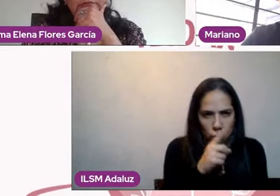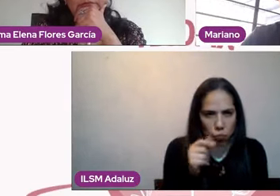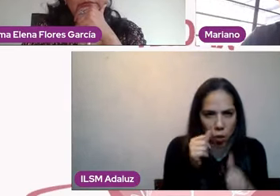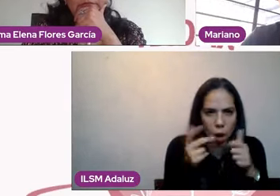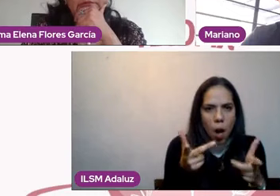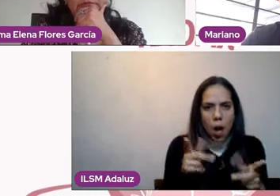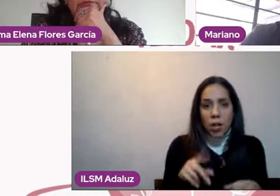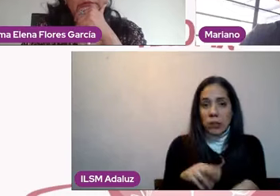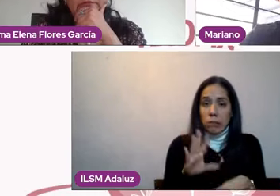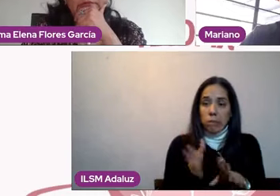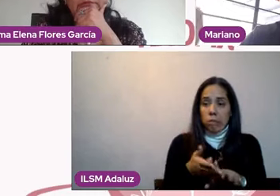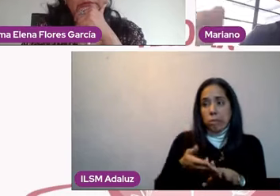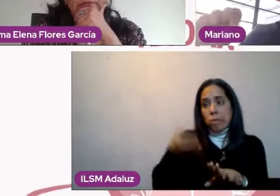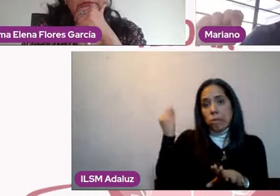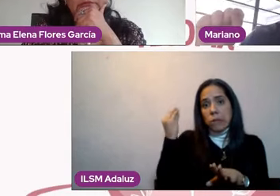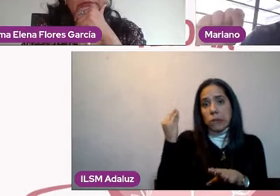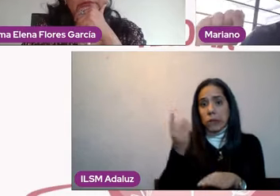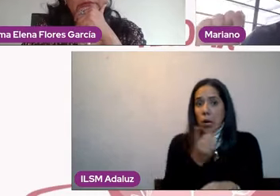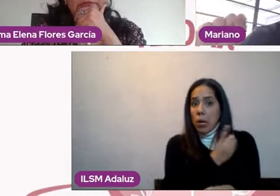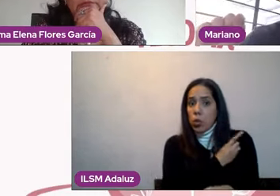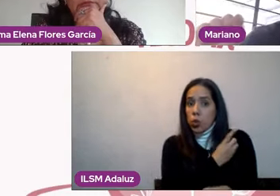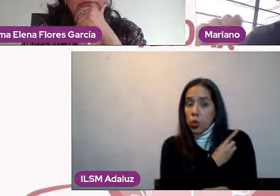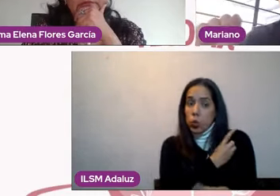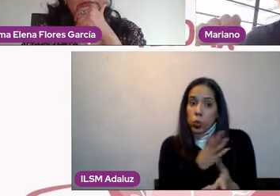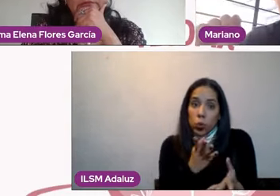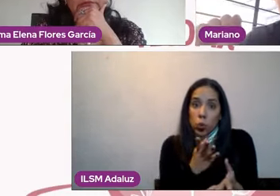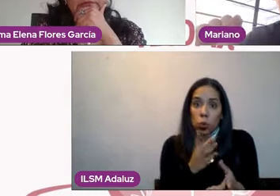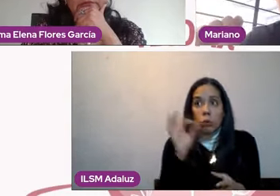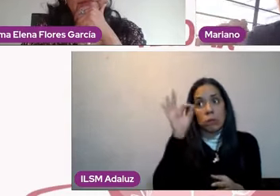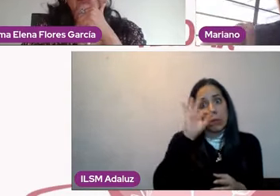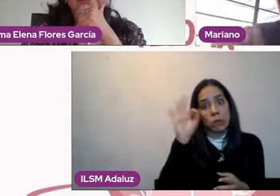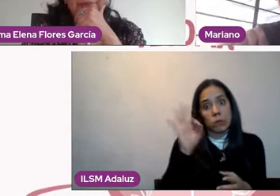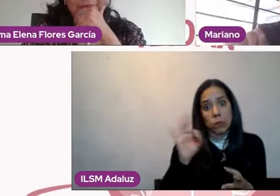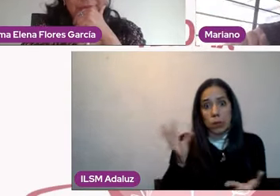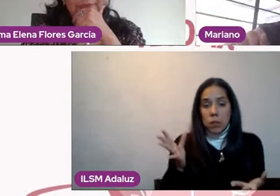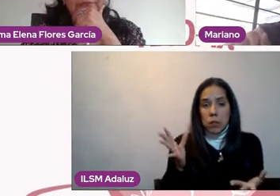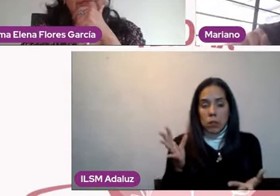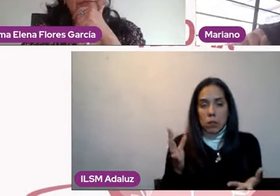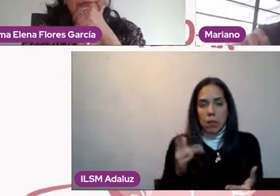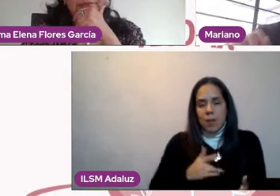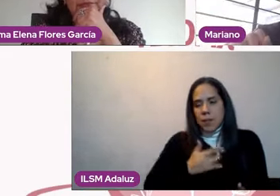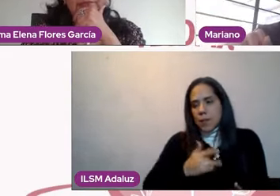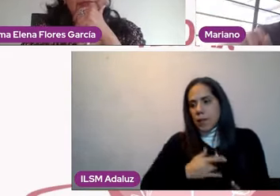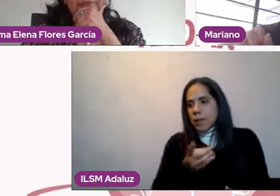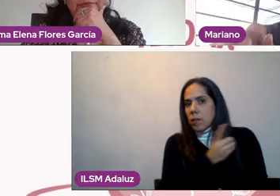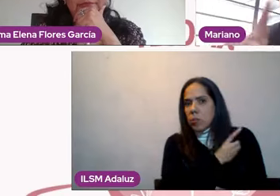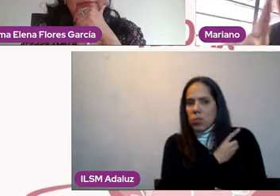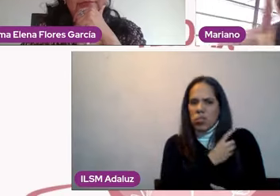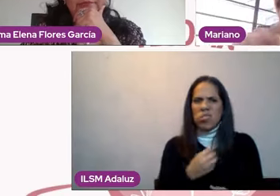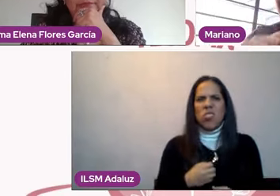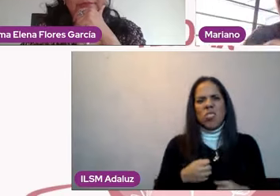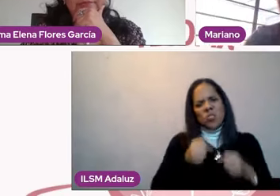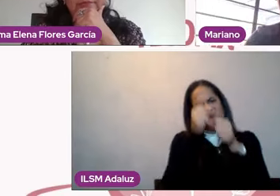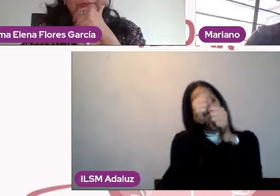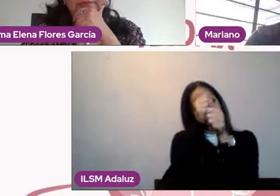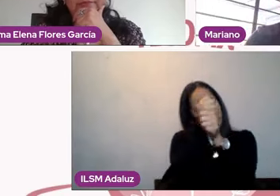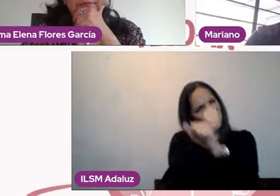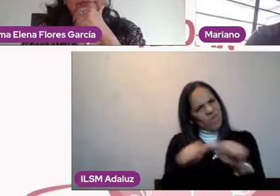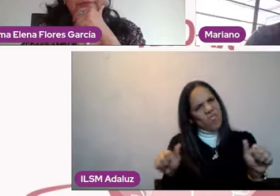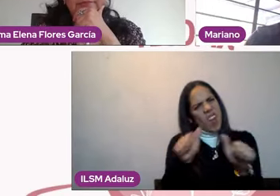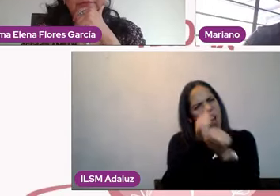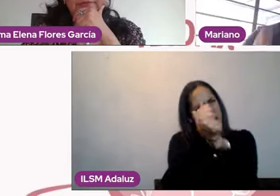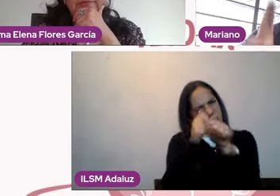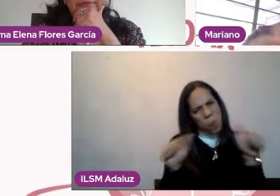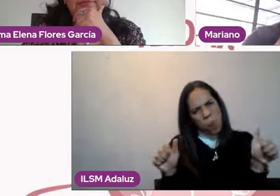de soledad. si a lo mejor estamos simplemente aburridos, si a lo mejor no es que me interese esa